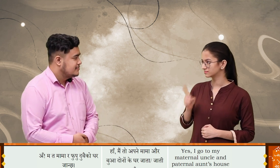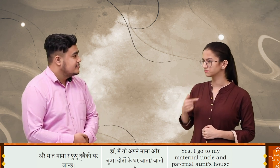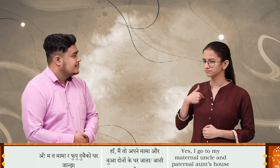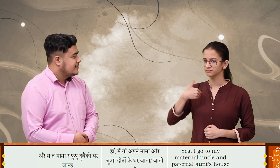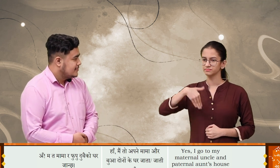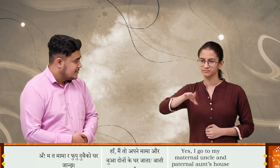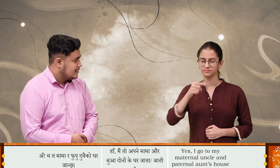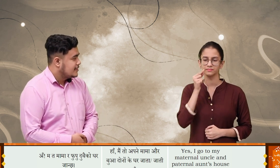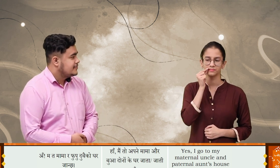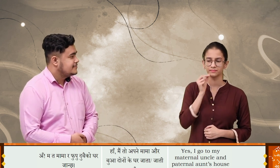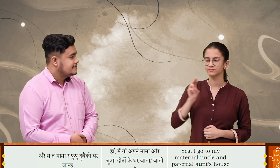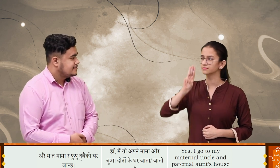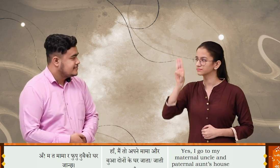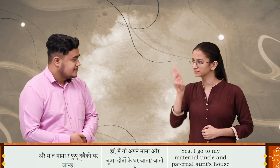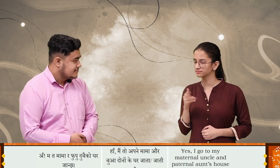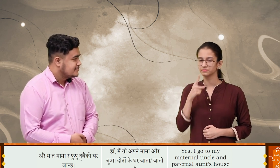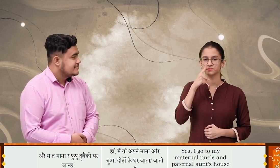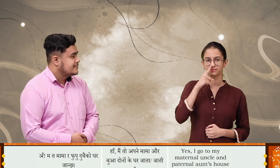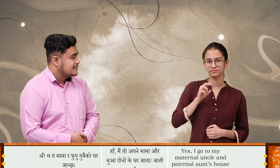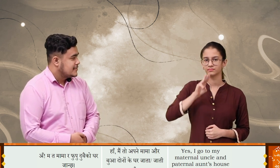मत मामार फुपु दुबई को घर जान चु